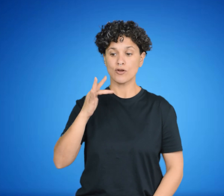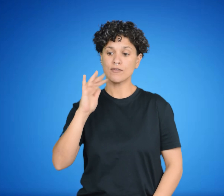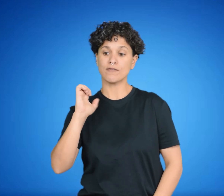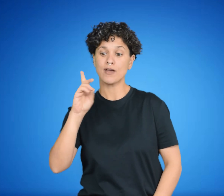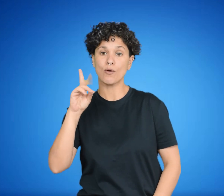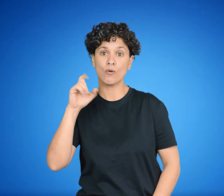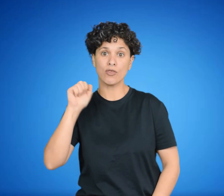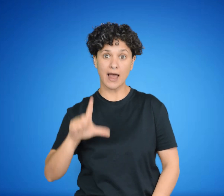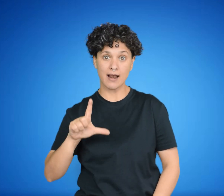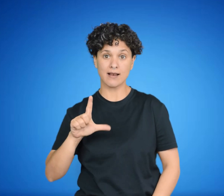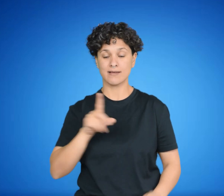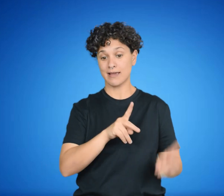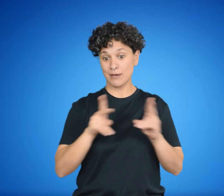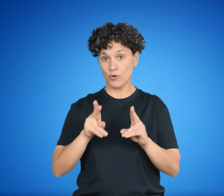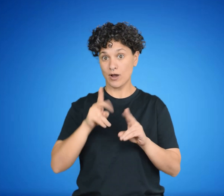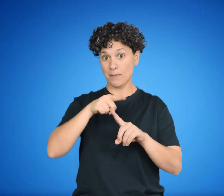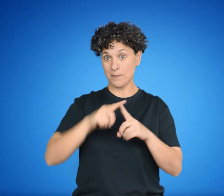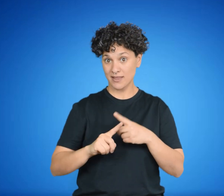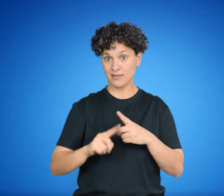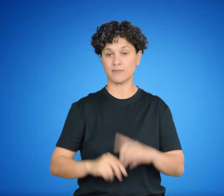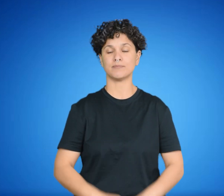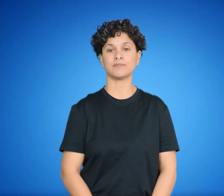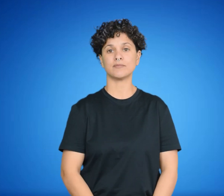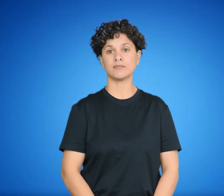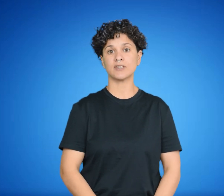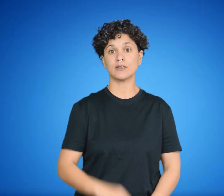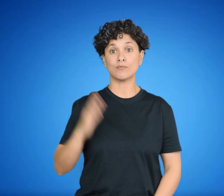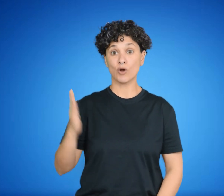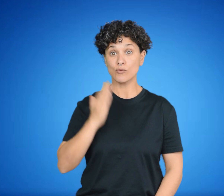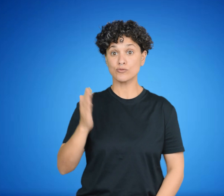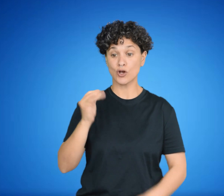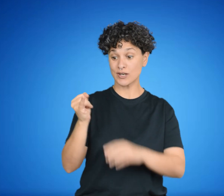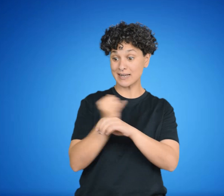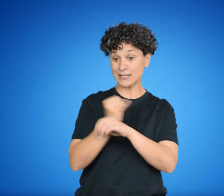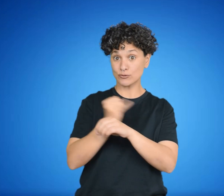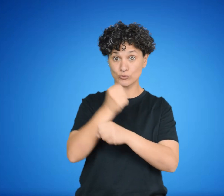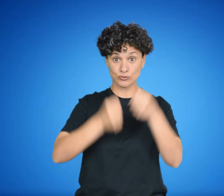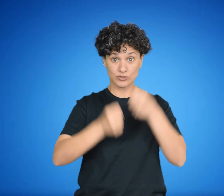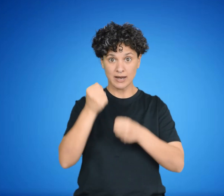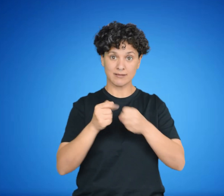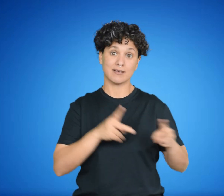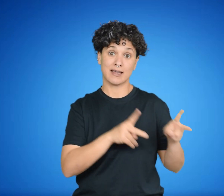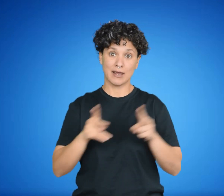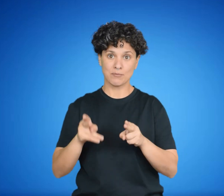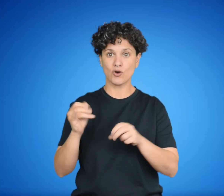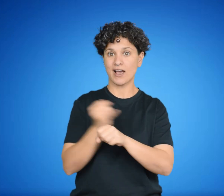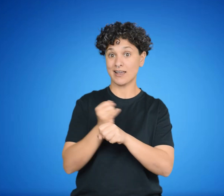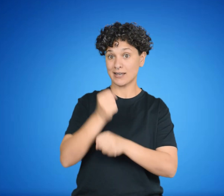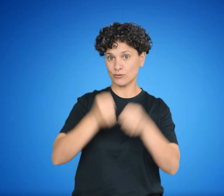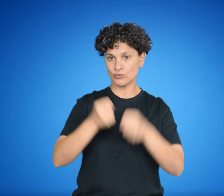perteneciente al medioevo El modo de producción industrial, propio de la sociedad industrial